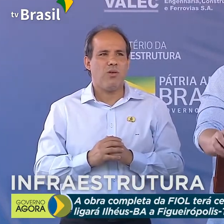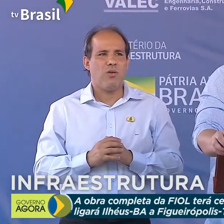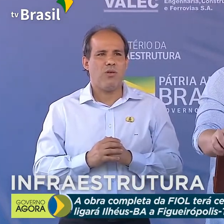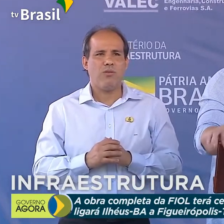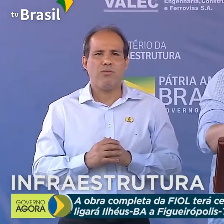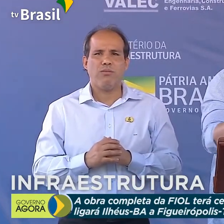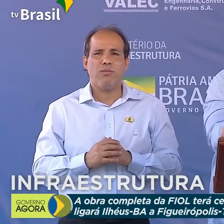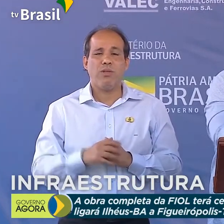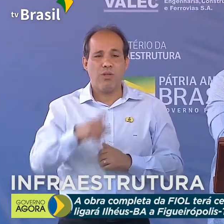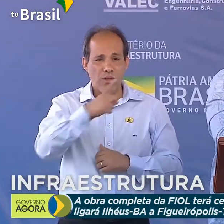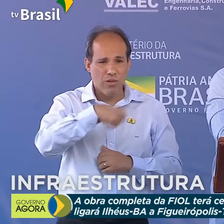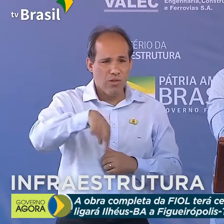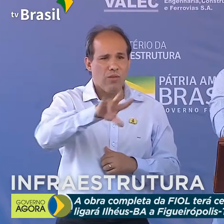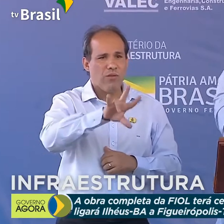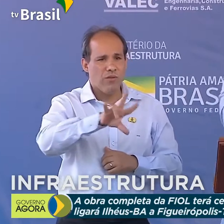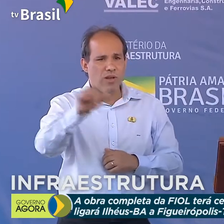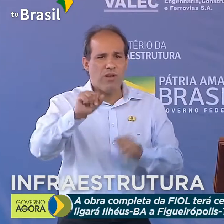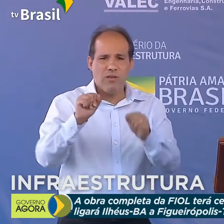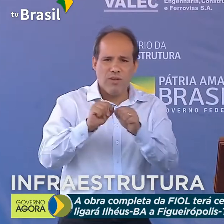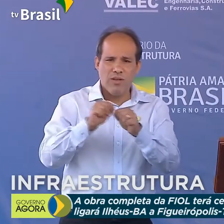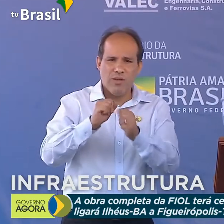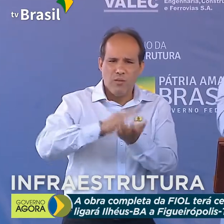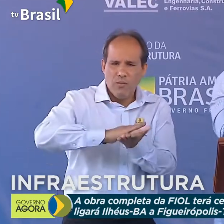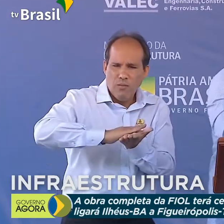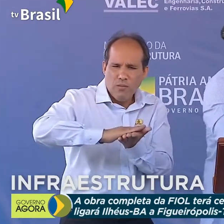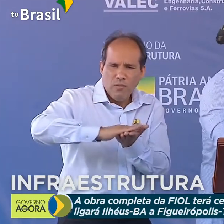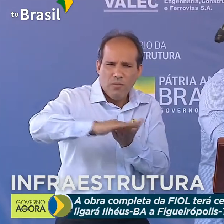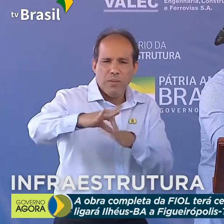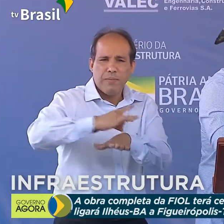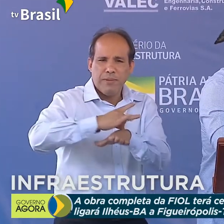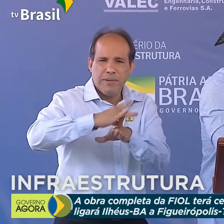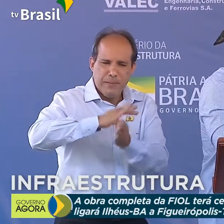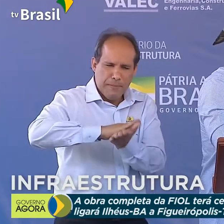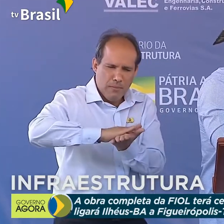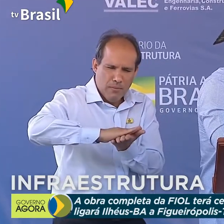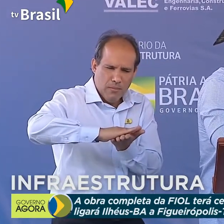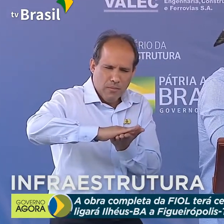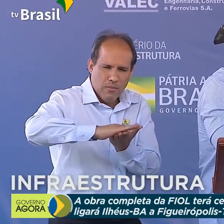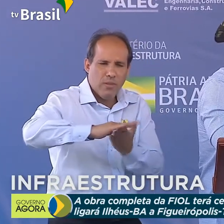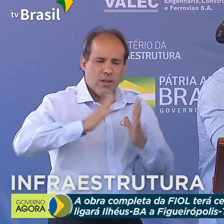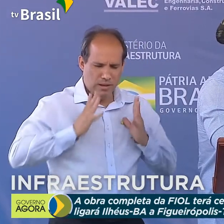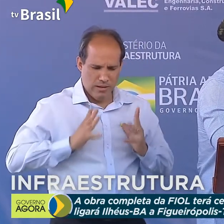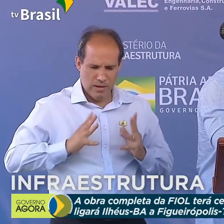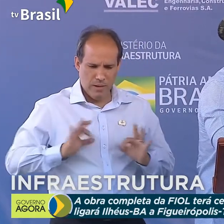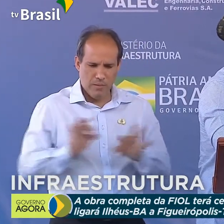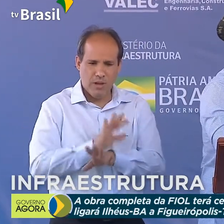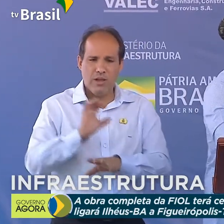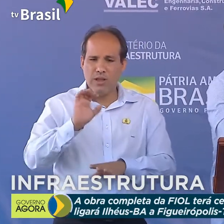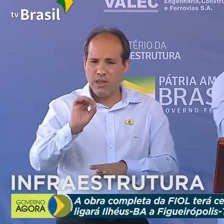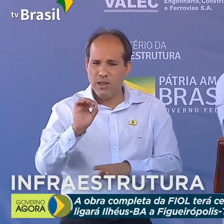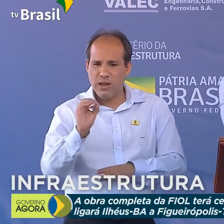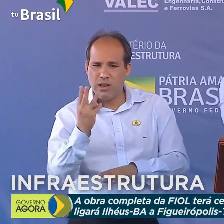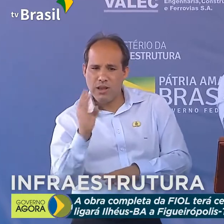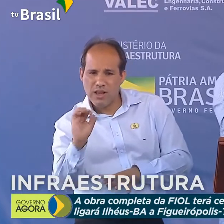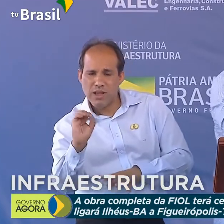Nós vamos fazer a pavimentação, e já estamos fazendo projeto para isso, da 0,30.